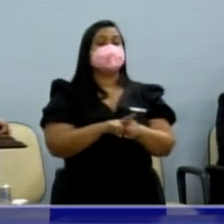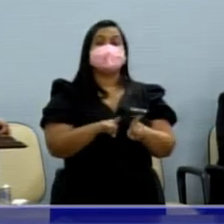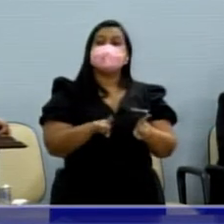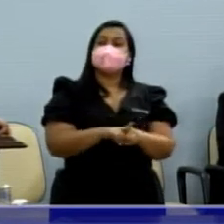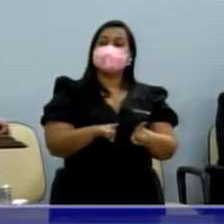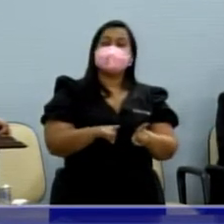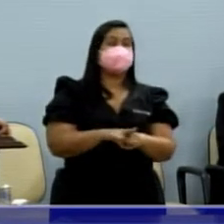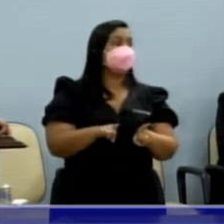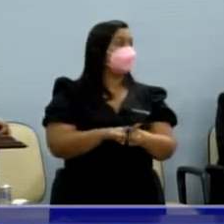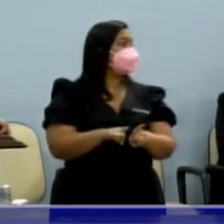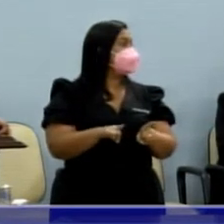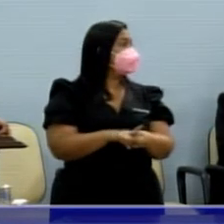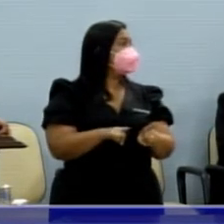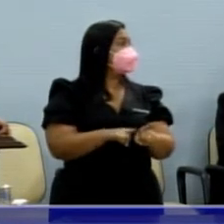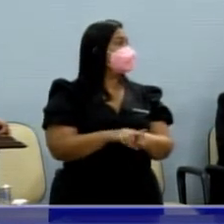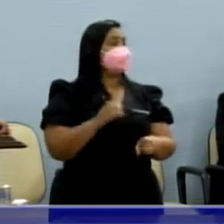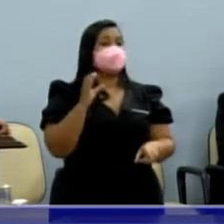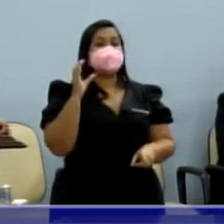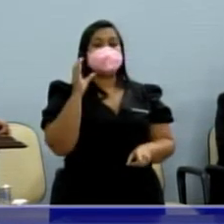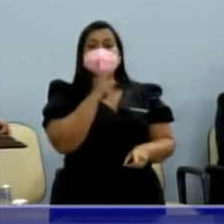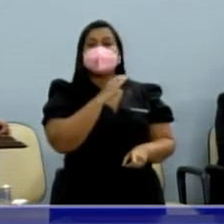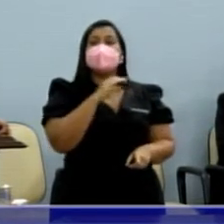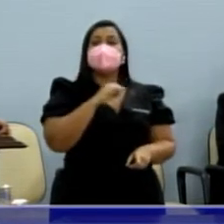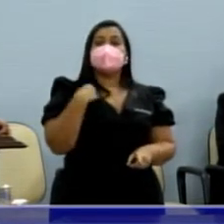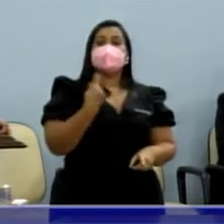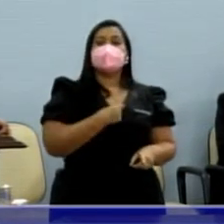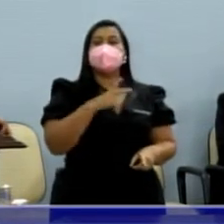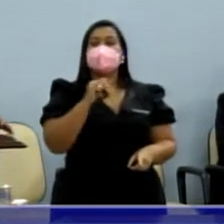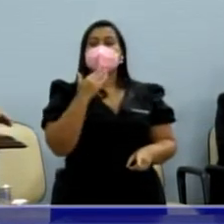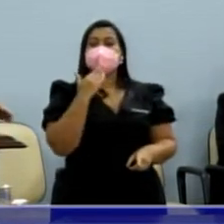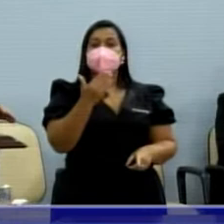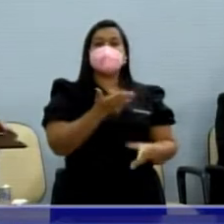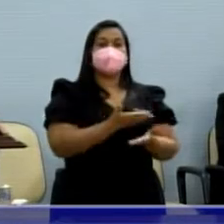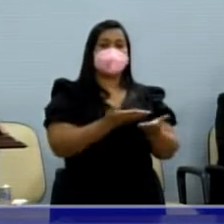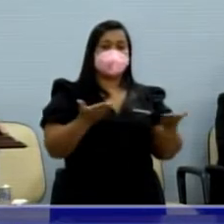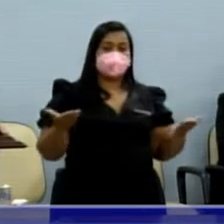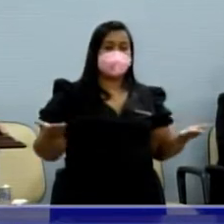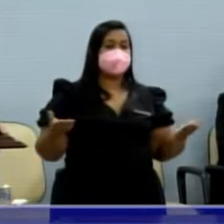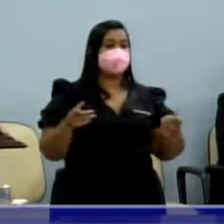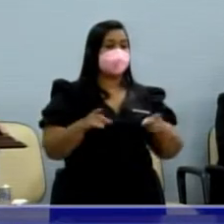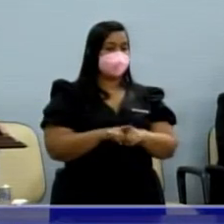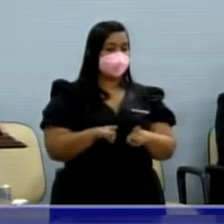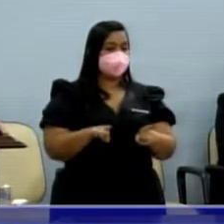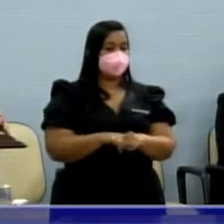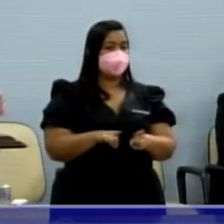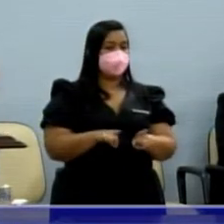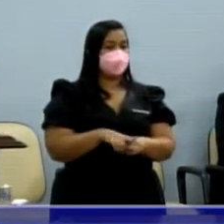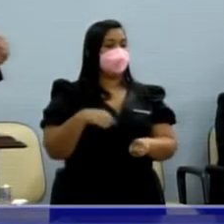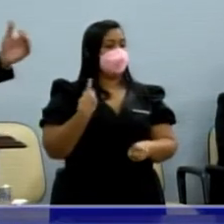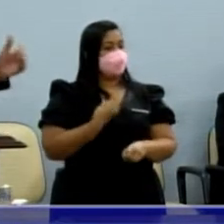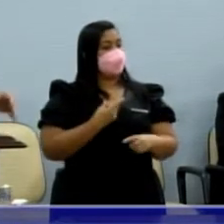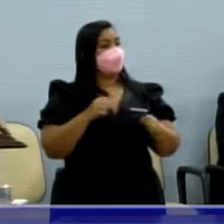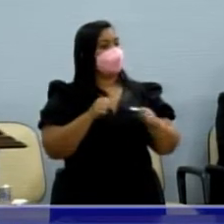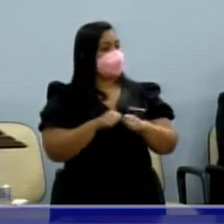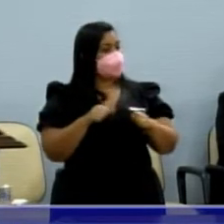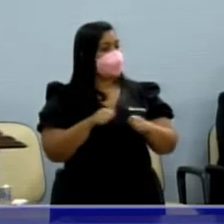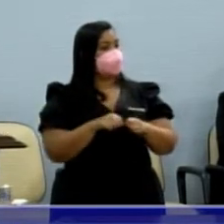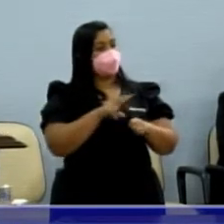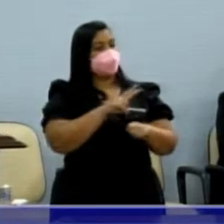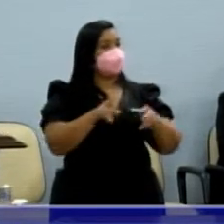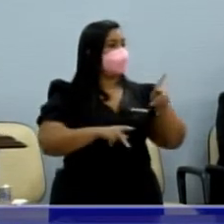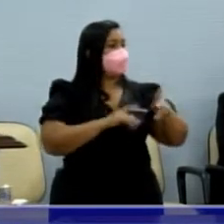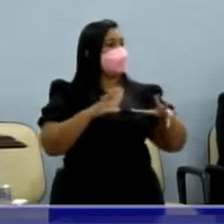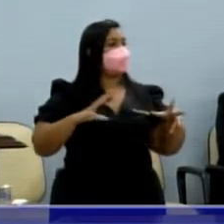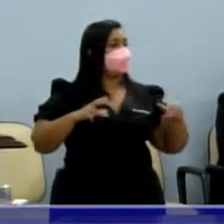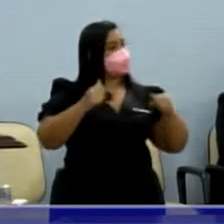além de agradecer, em breve a gente tem mais pedido para vocês aí, mais pedidos para a gente fazer em nome de toda a